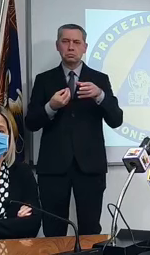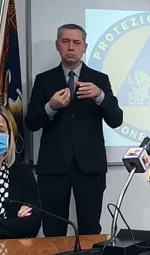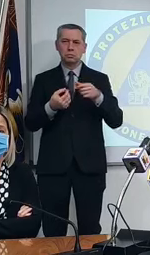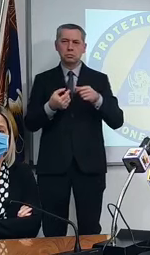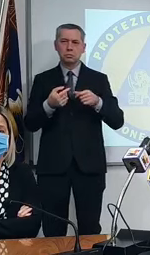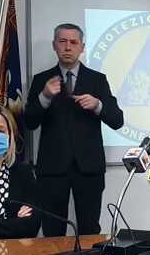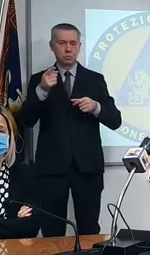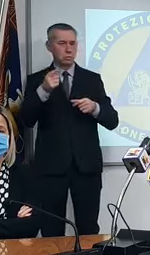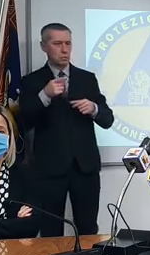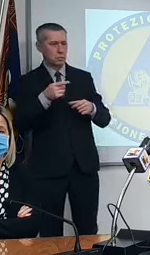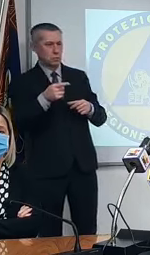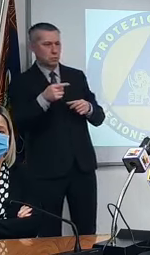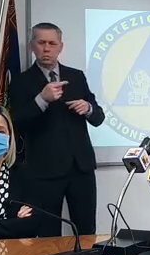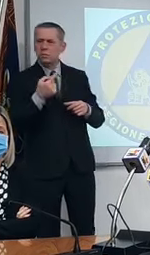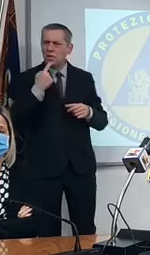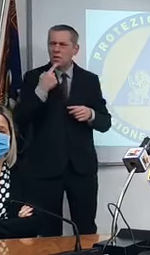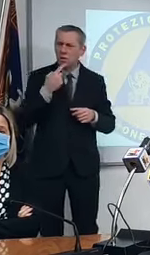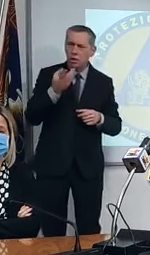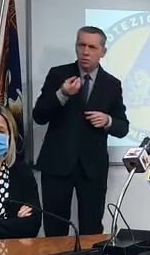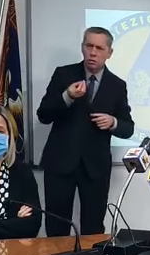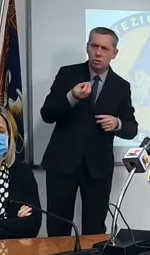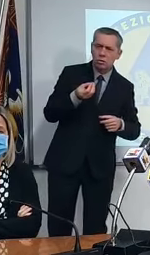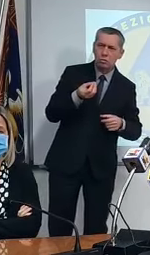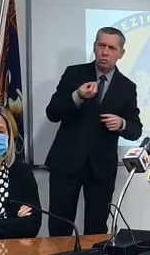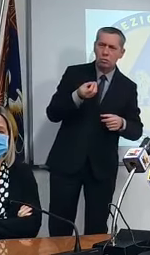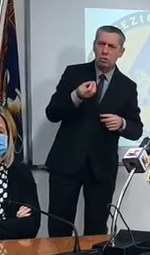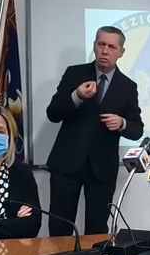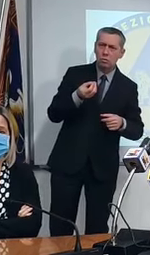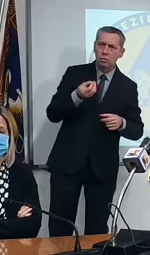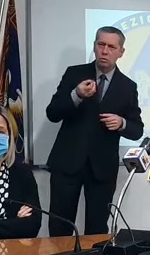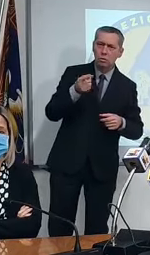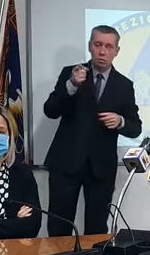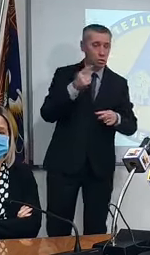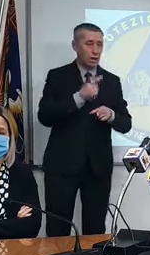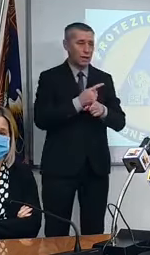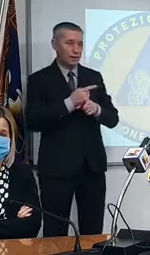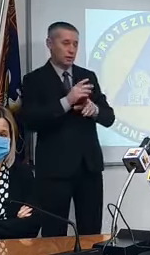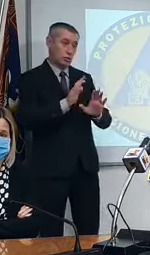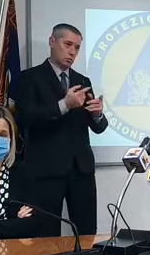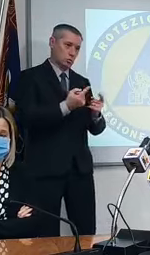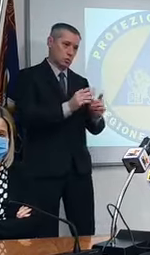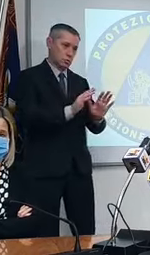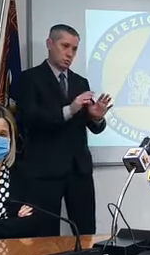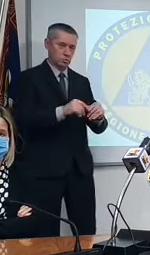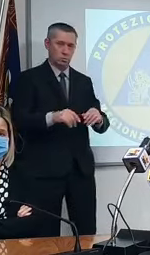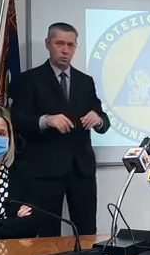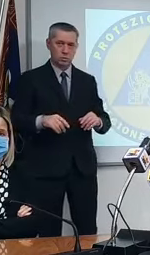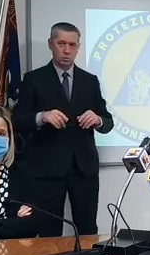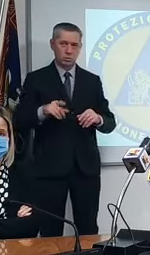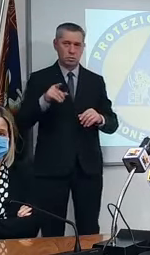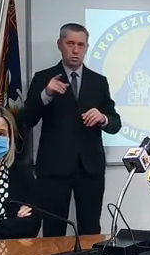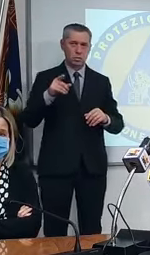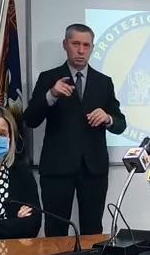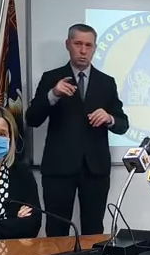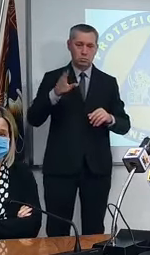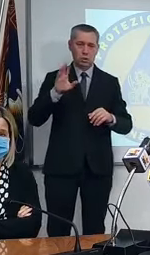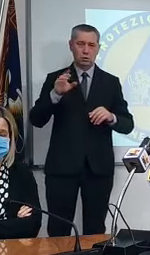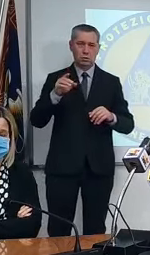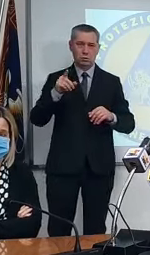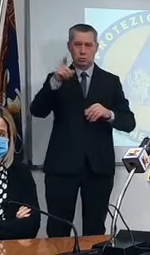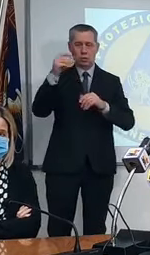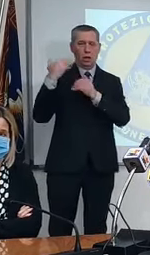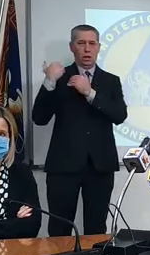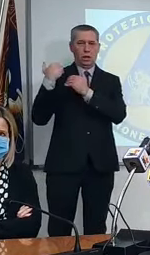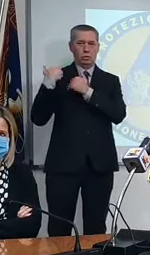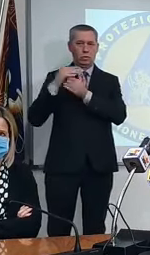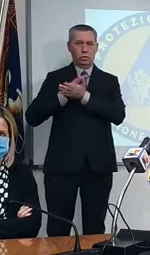no ma chi sarebbe non chiedevo c'è adesso devo riportare ah boh boh boh grazie non pensavo ci fosse già no no non ce l'ho